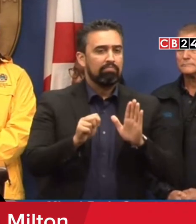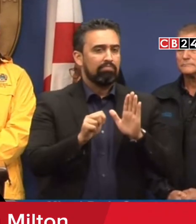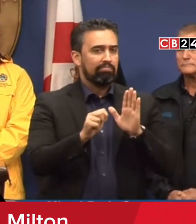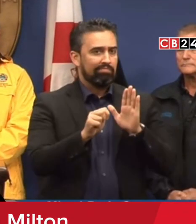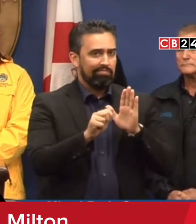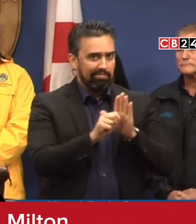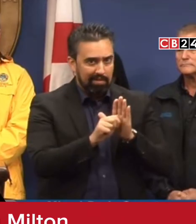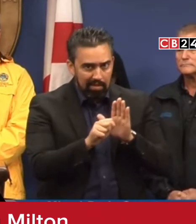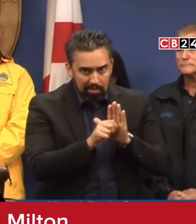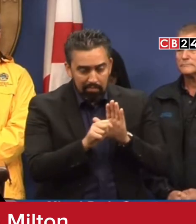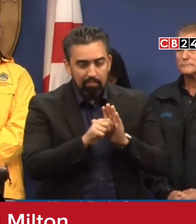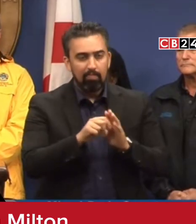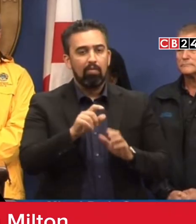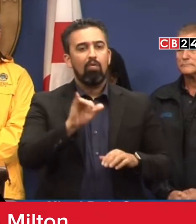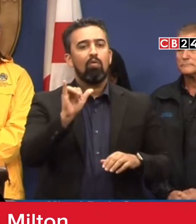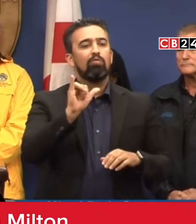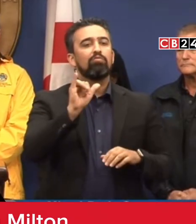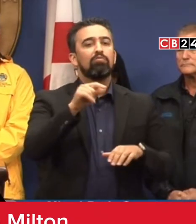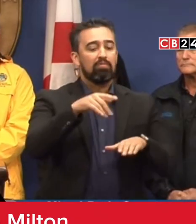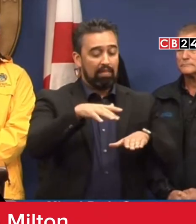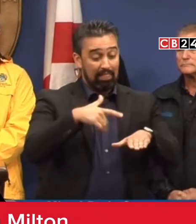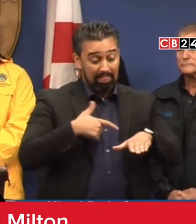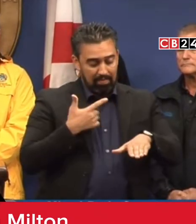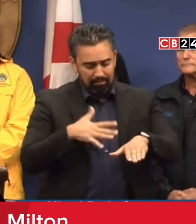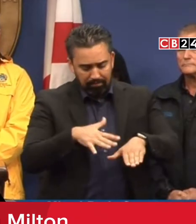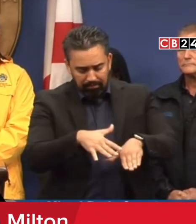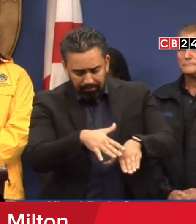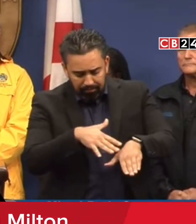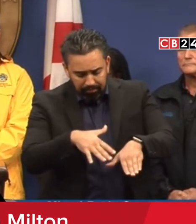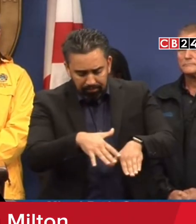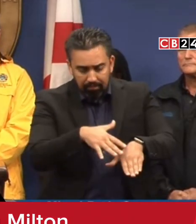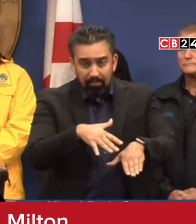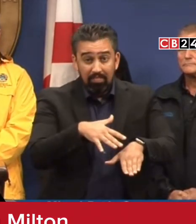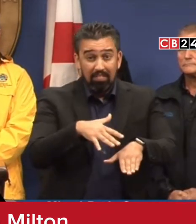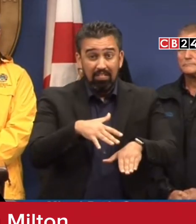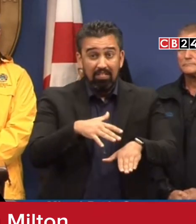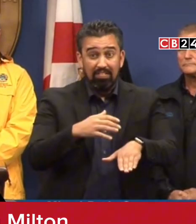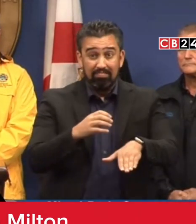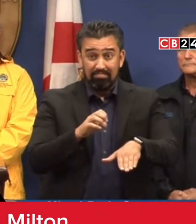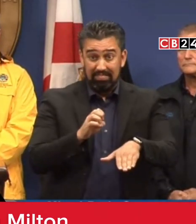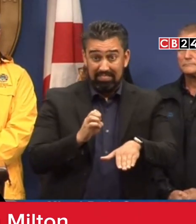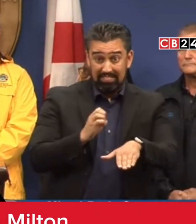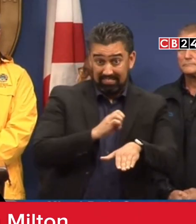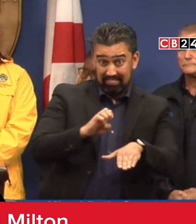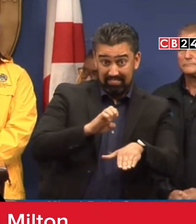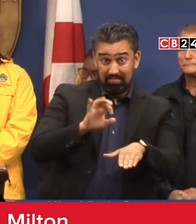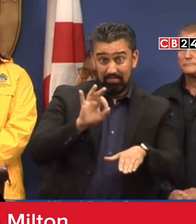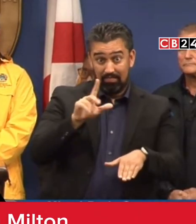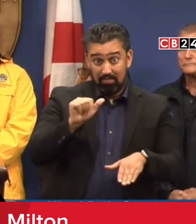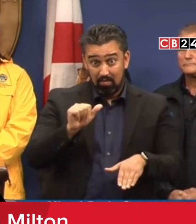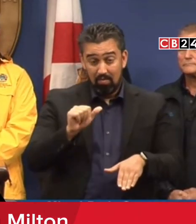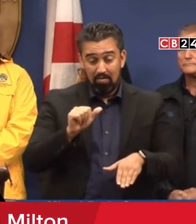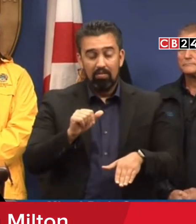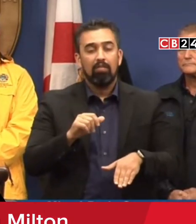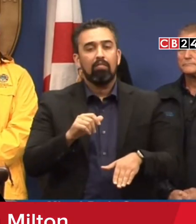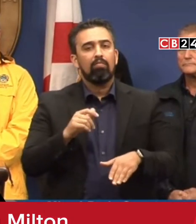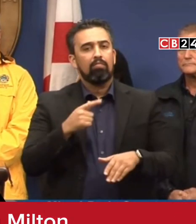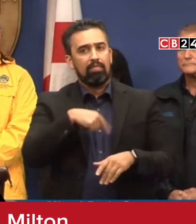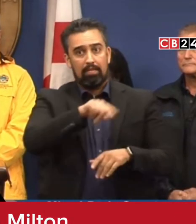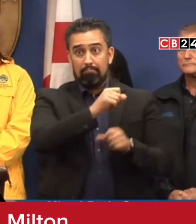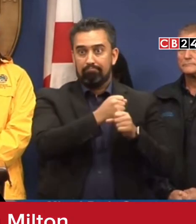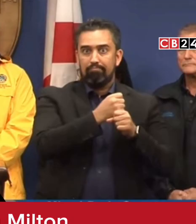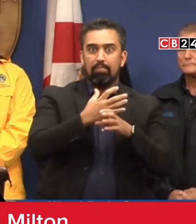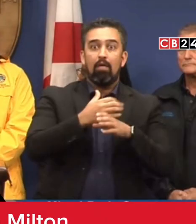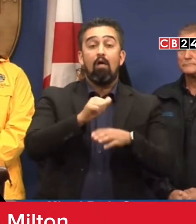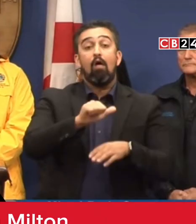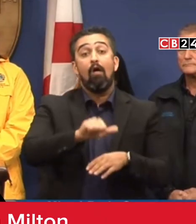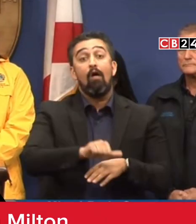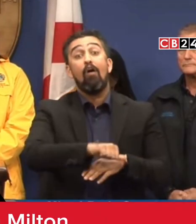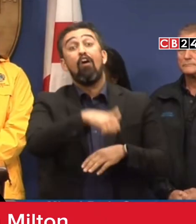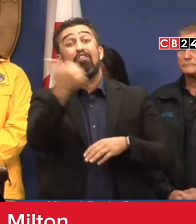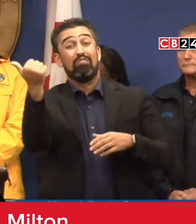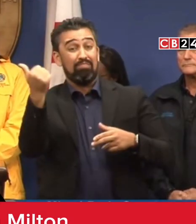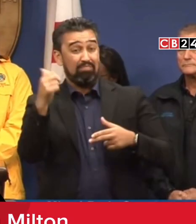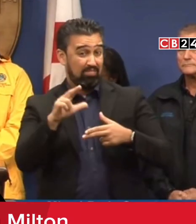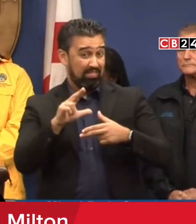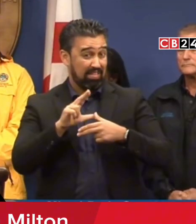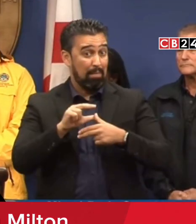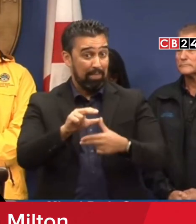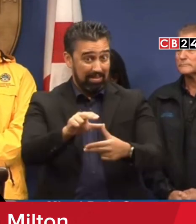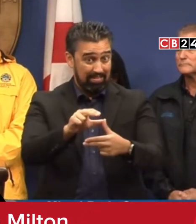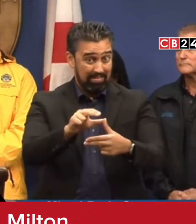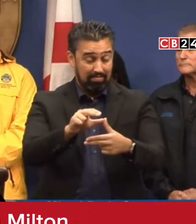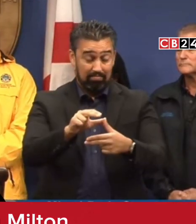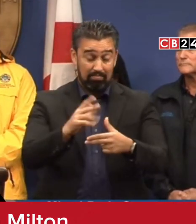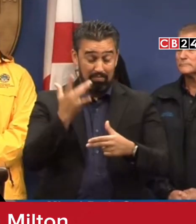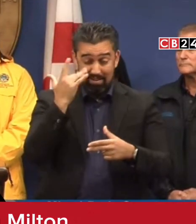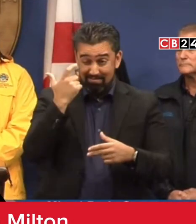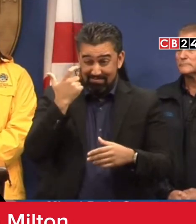las comunidades en la costa oeste de Florida que ahora se están preparando para otra tormenta mientras todavía